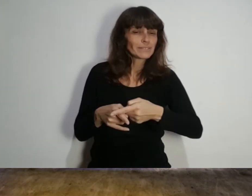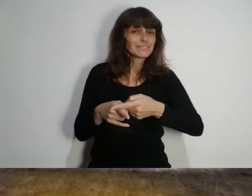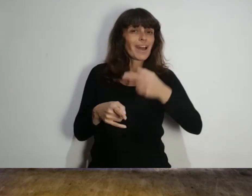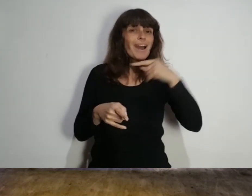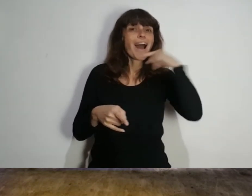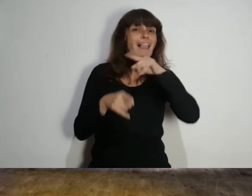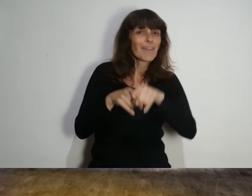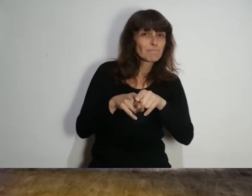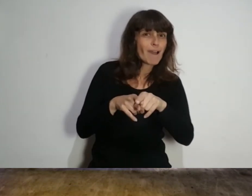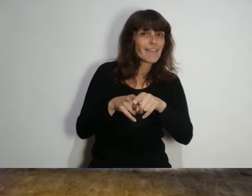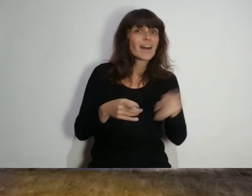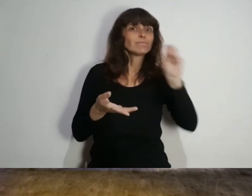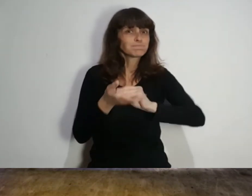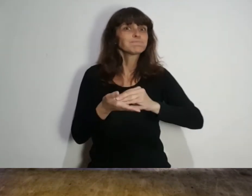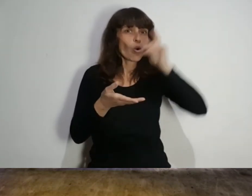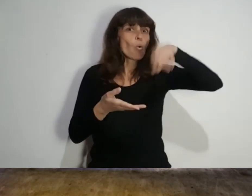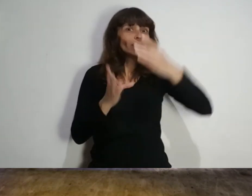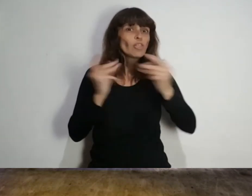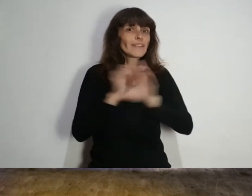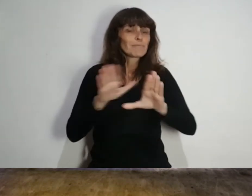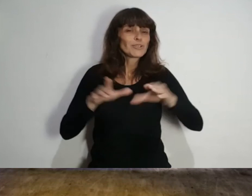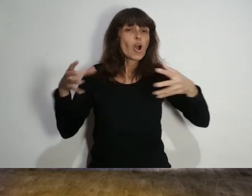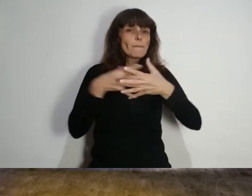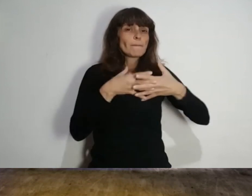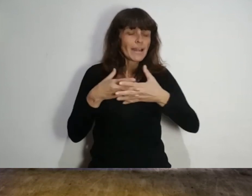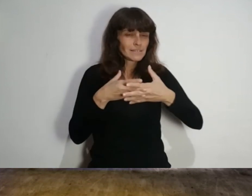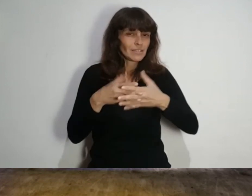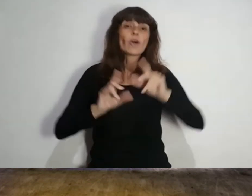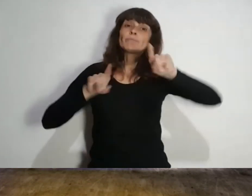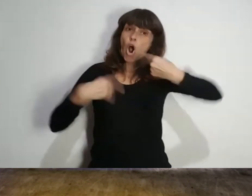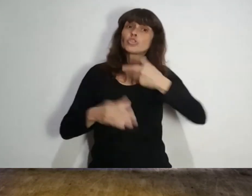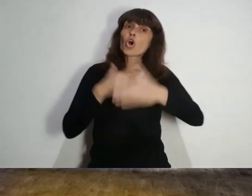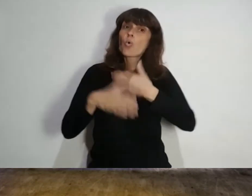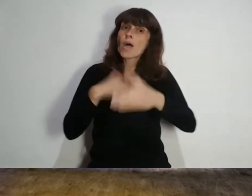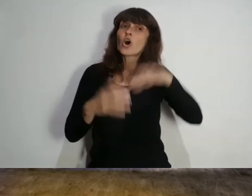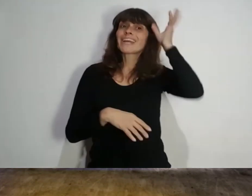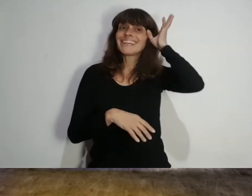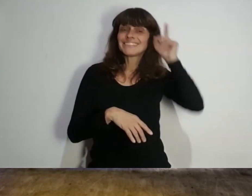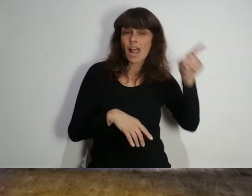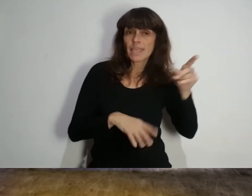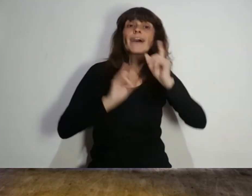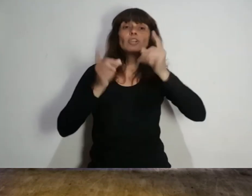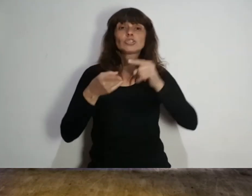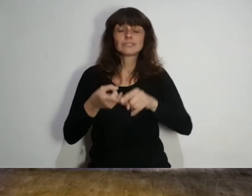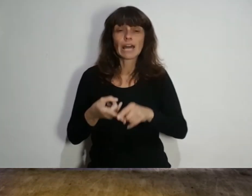él tras la victoria de Francia por 1 a 0 sobre Alemania. El centro campista italiano Manuel